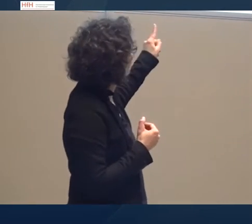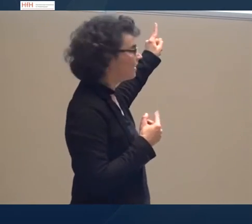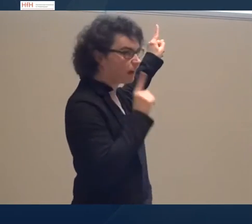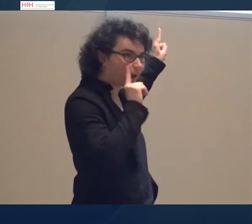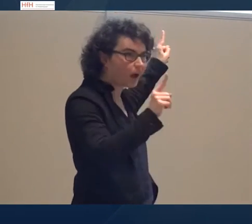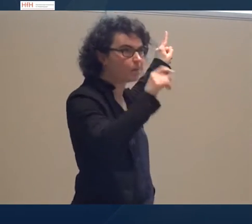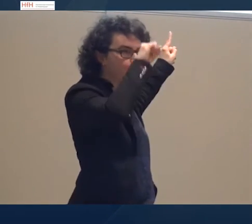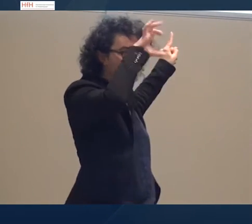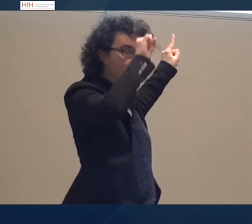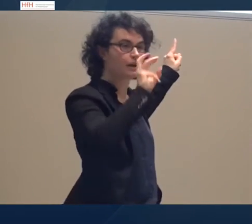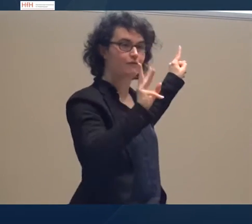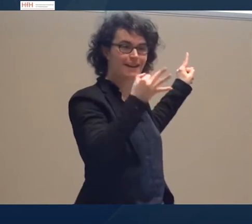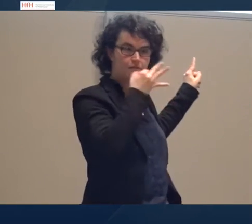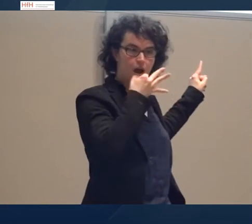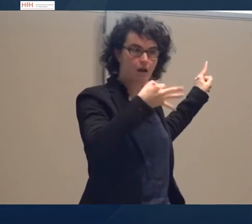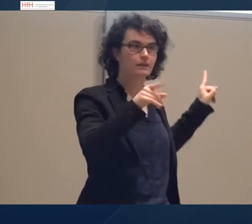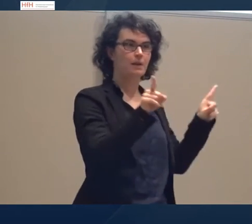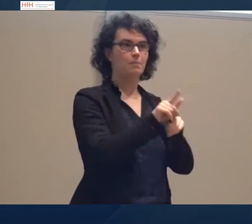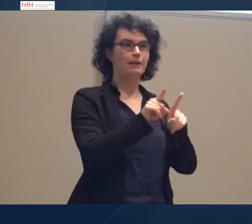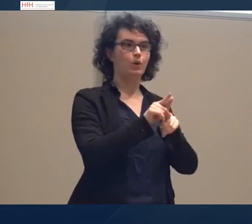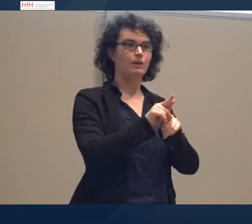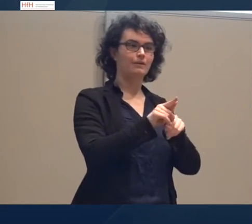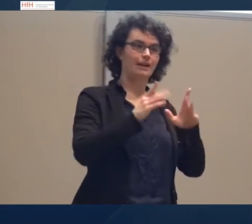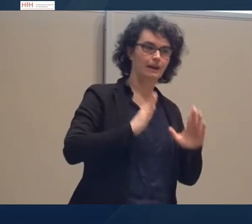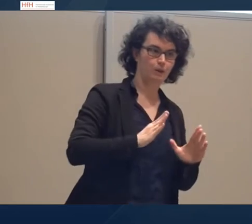sind rhetorische Mittel. Und eigentlich sind es rhetorische Fragen.